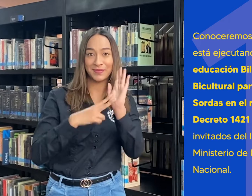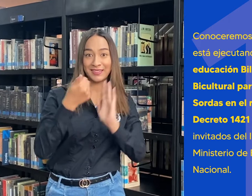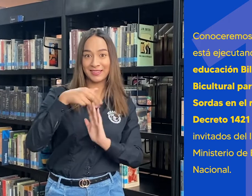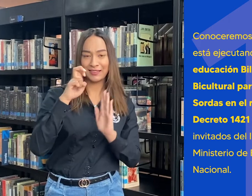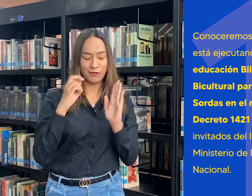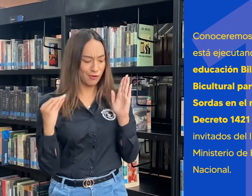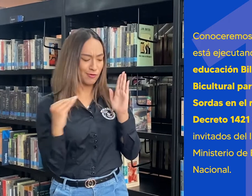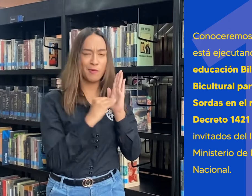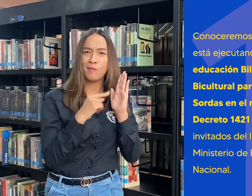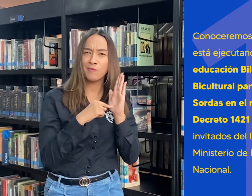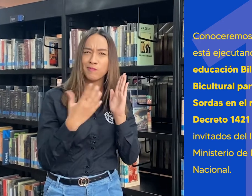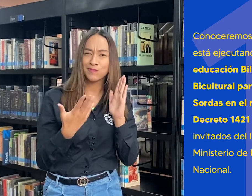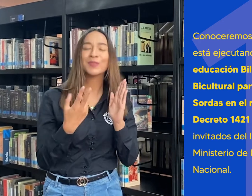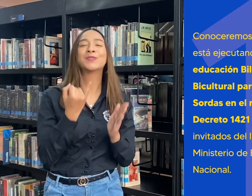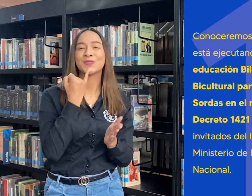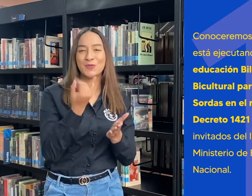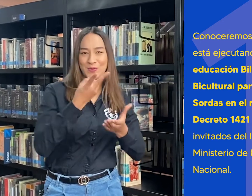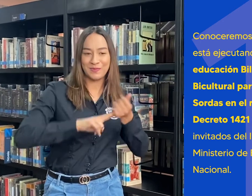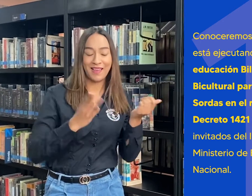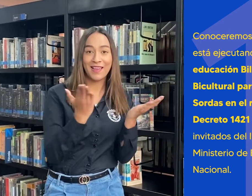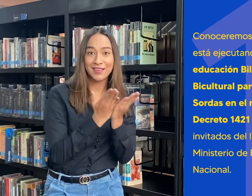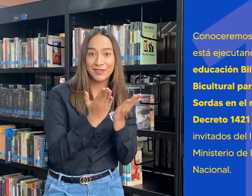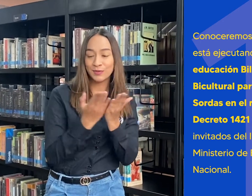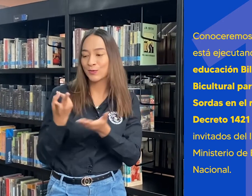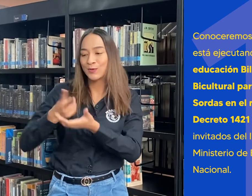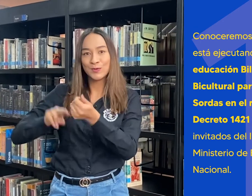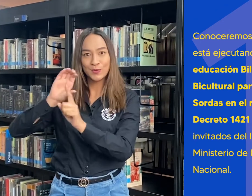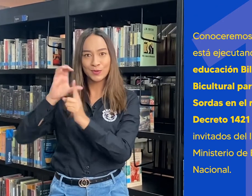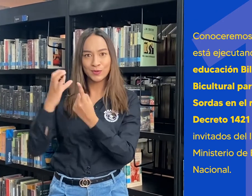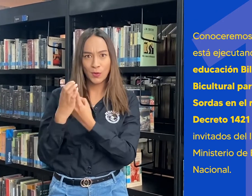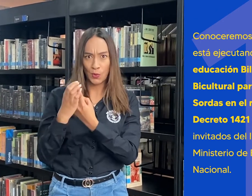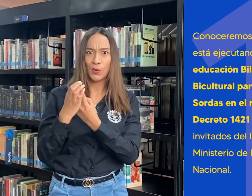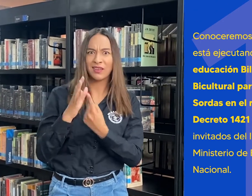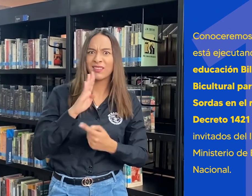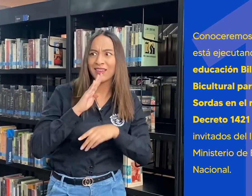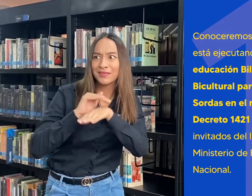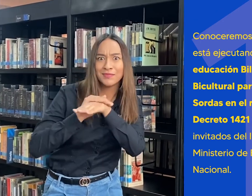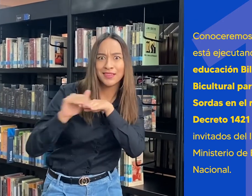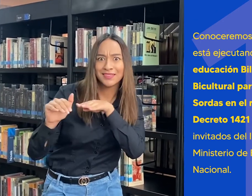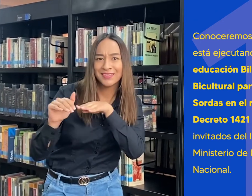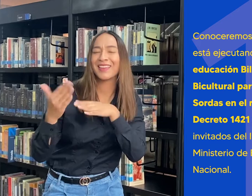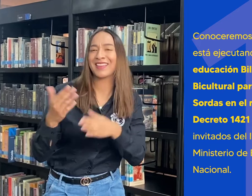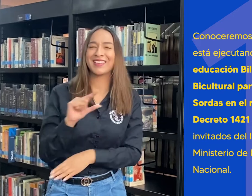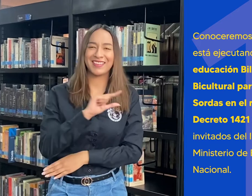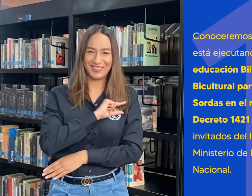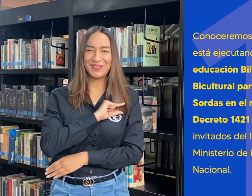2017 ¿Cómo se está ejecutando la Política de Educación Bilingüe Bicultural para las Personas Sordas?